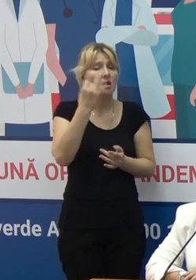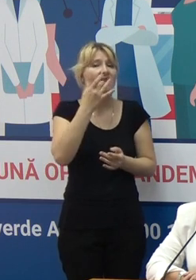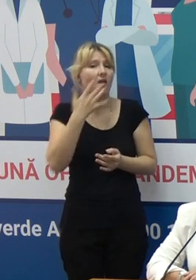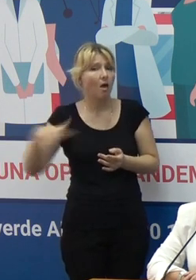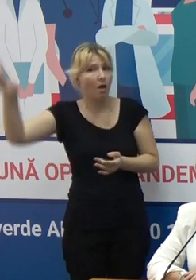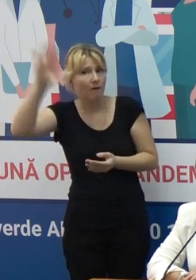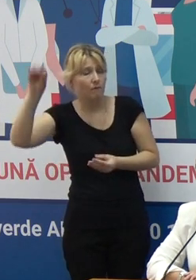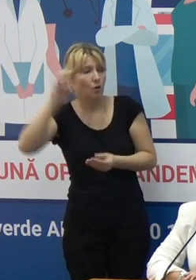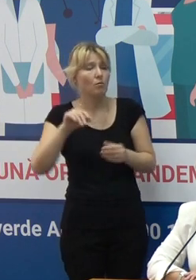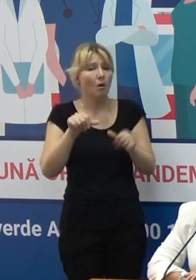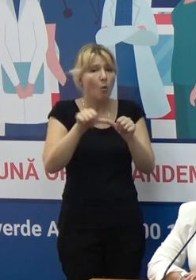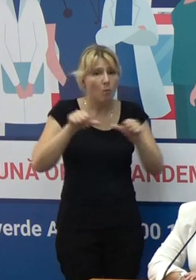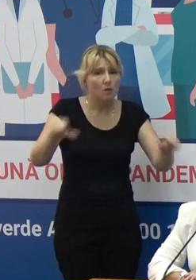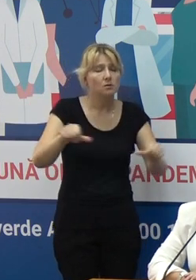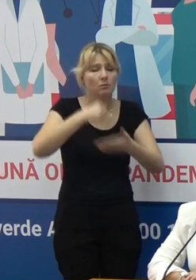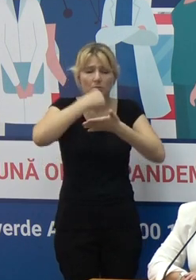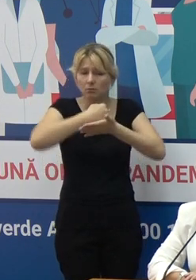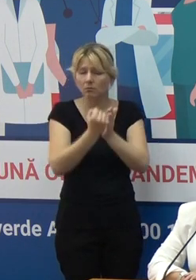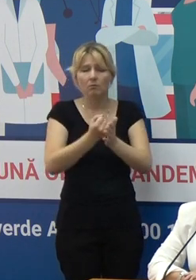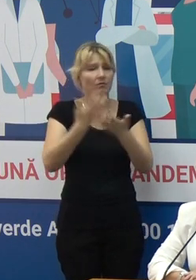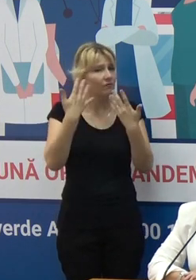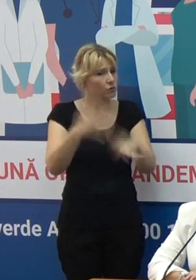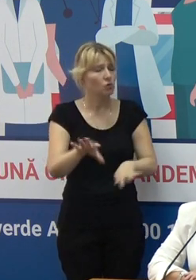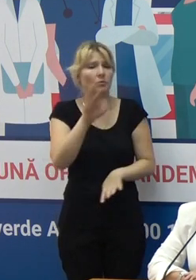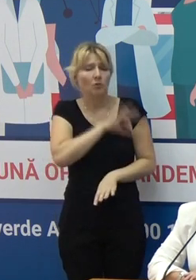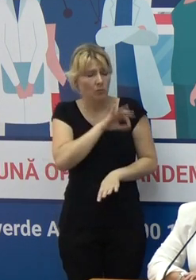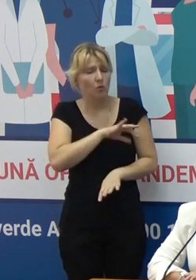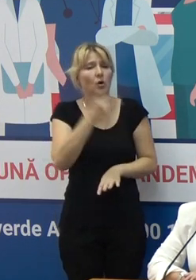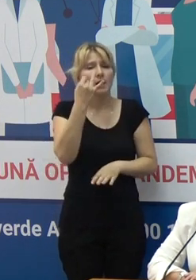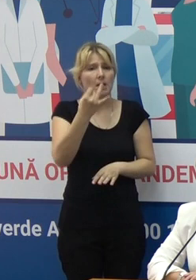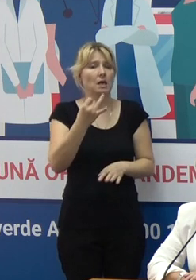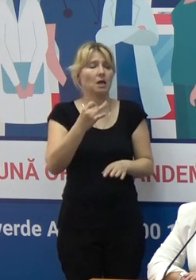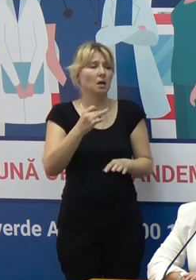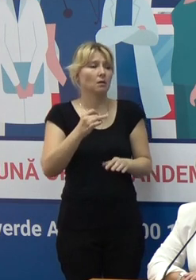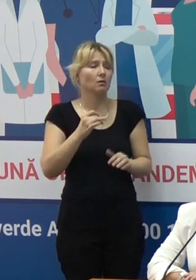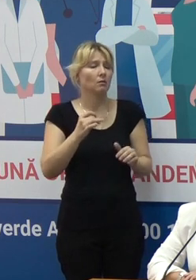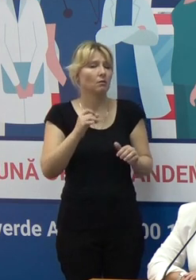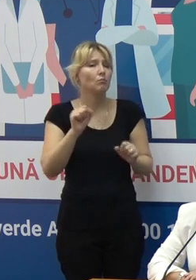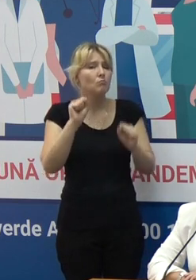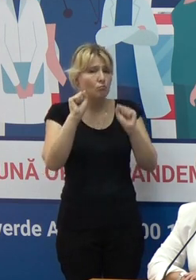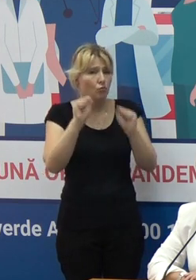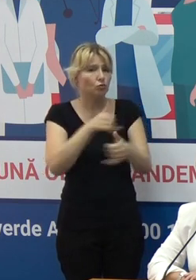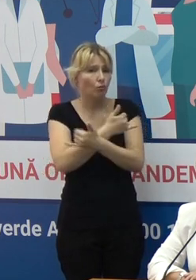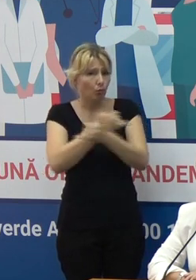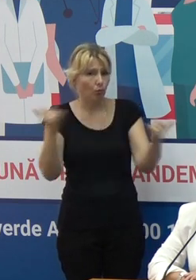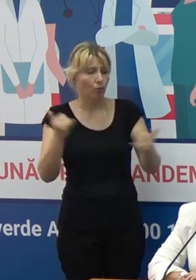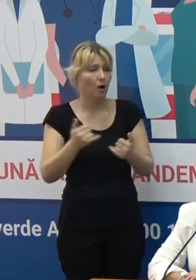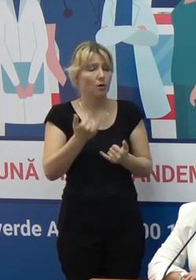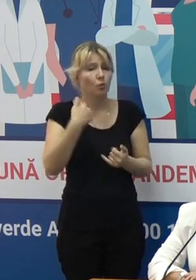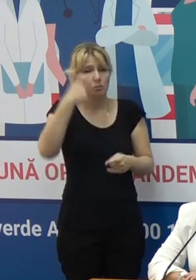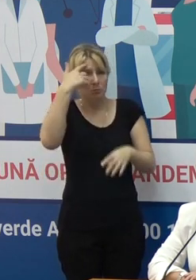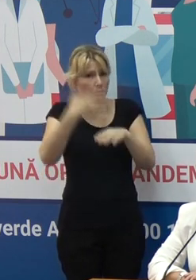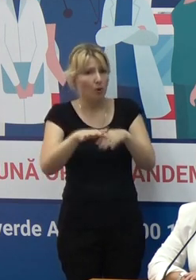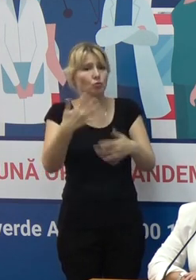naționale, ceea ce dimostrează și eficiența și siguranța lor. Și vedem și deja din